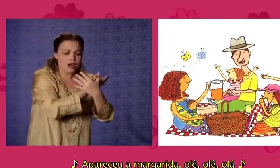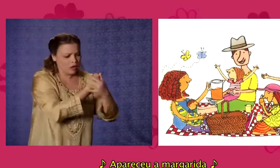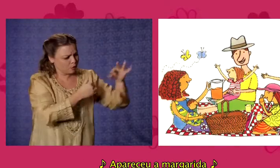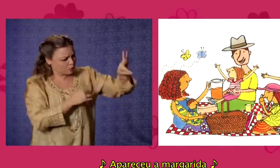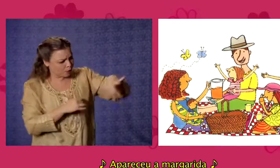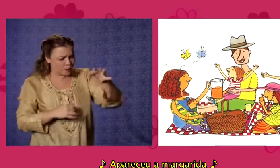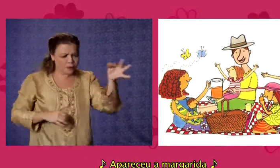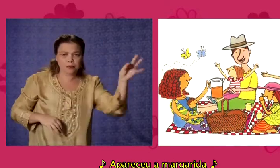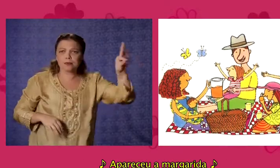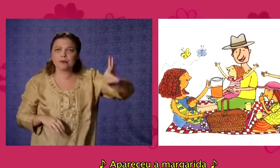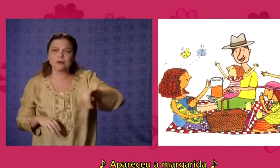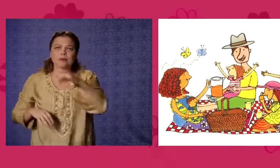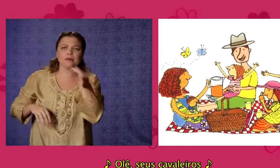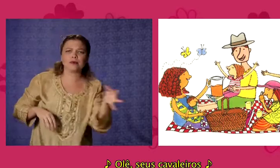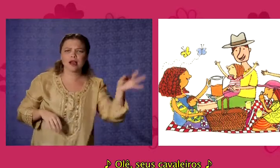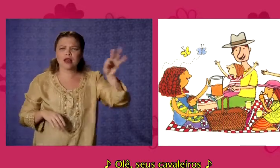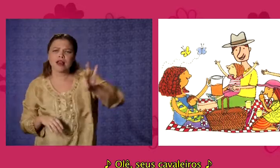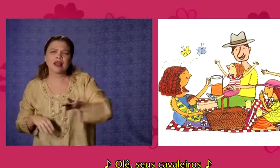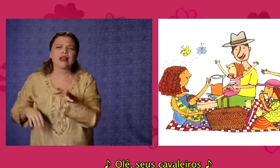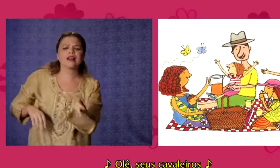Apareceu a margarida, olé, seus cavaleiros.